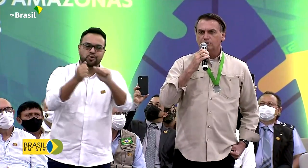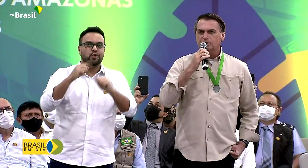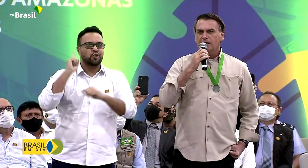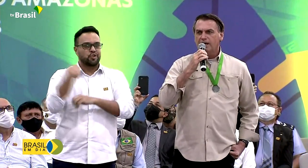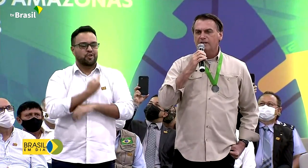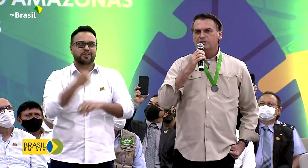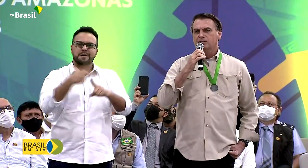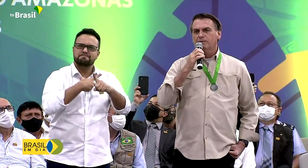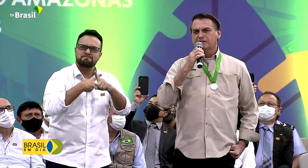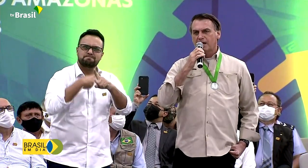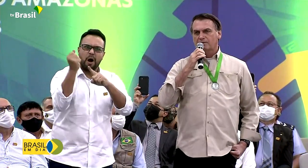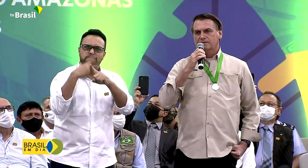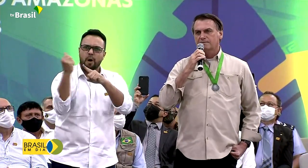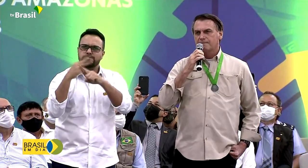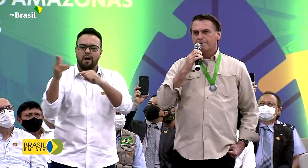todos estes obstáculos.